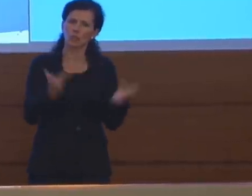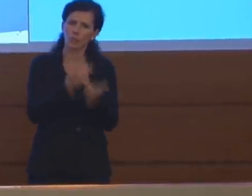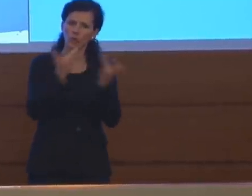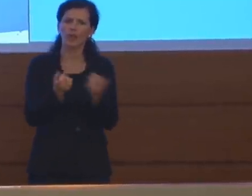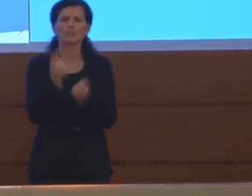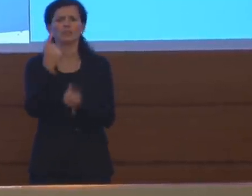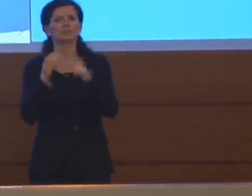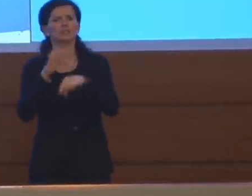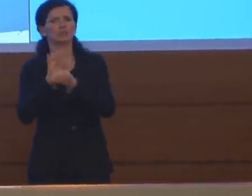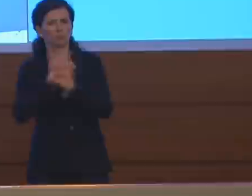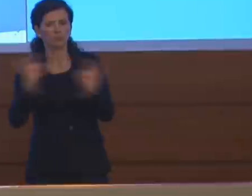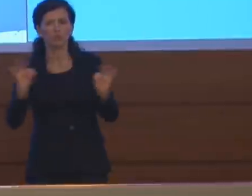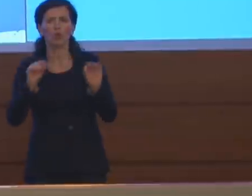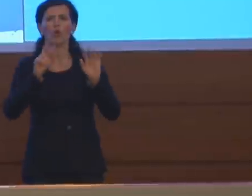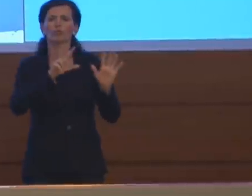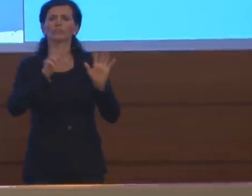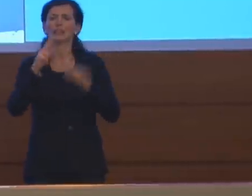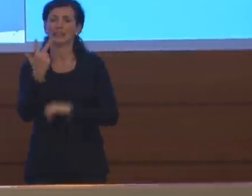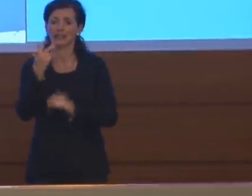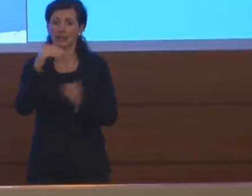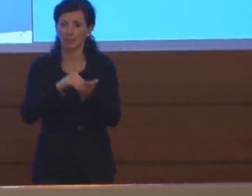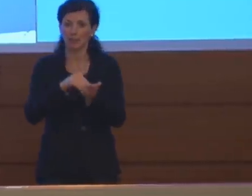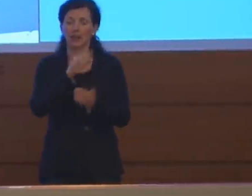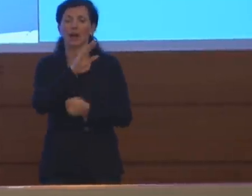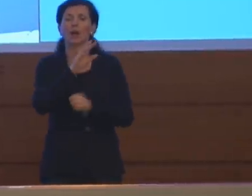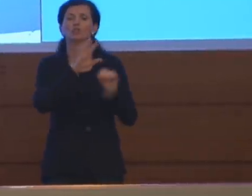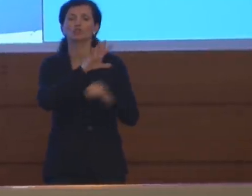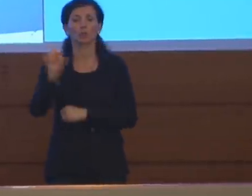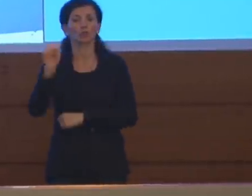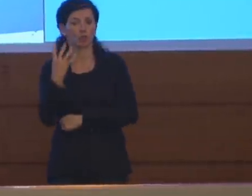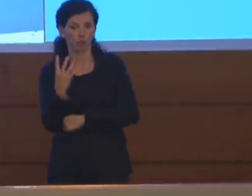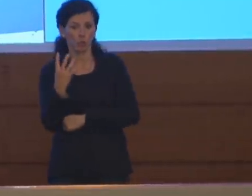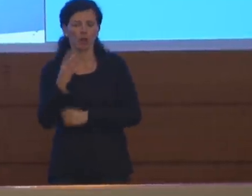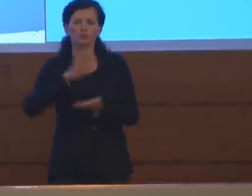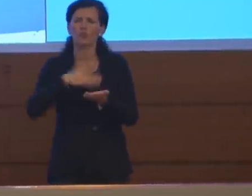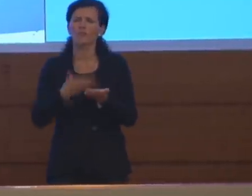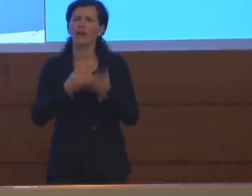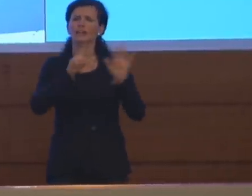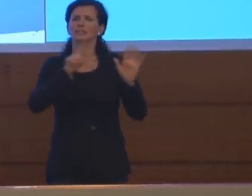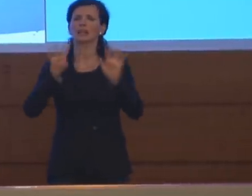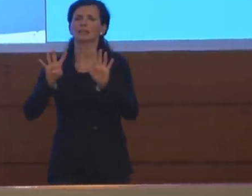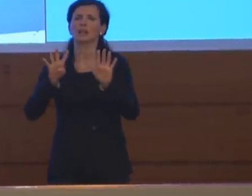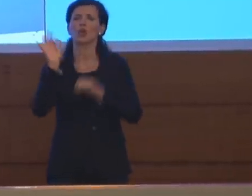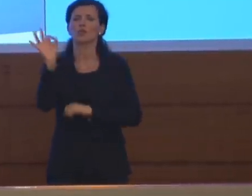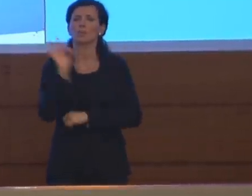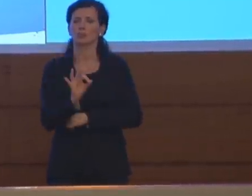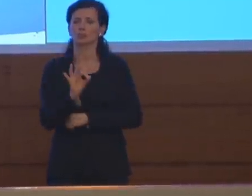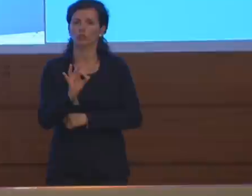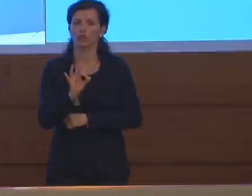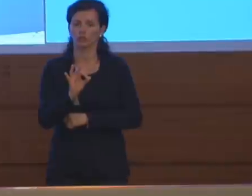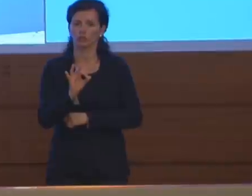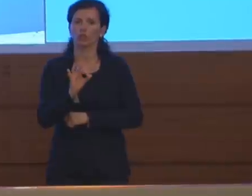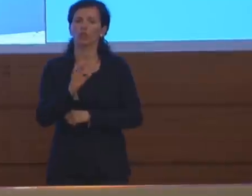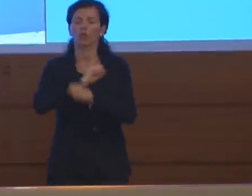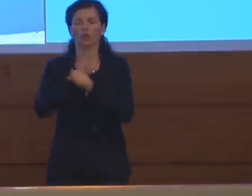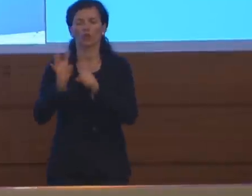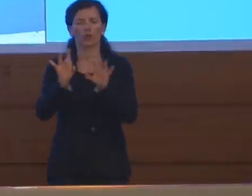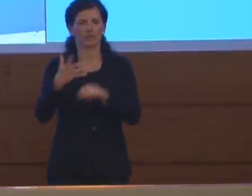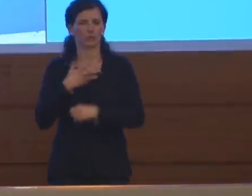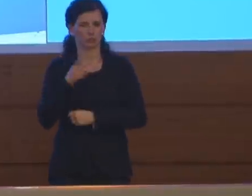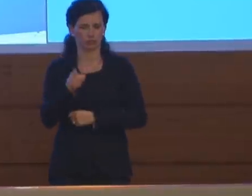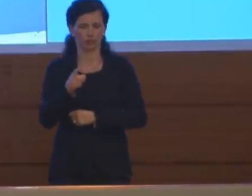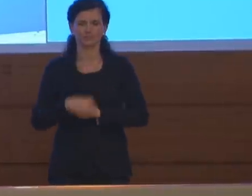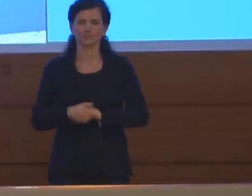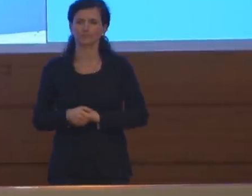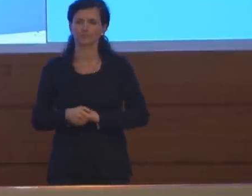totale di 83.504 pari al 79% del totale di positivi. Il